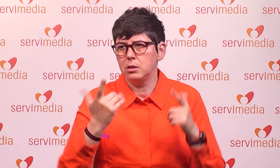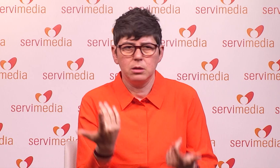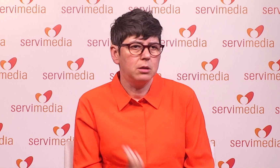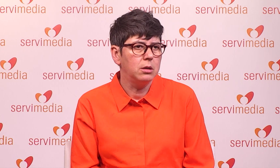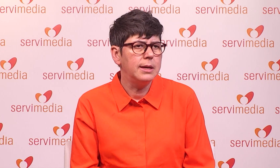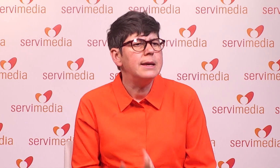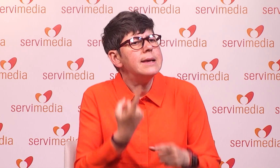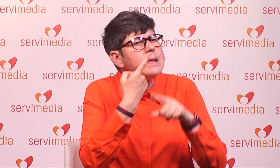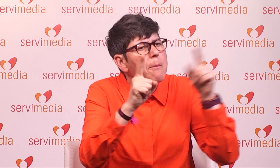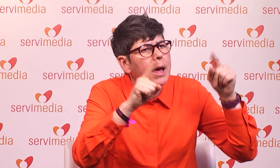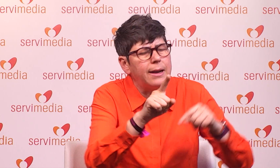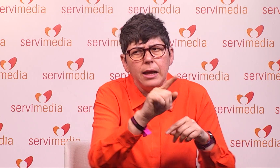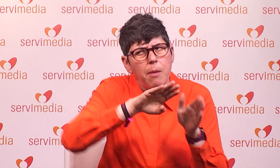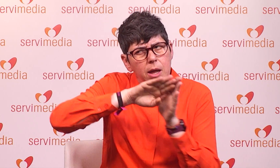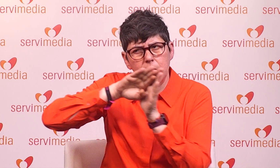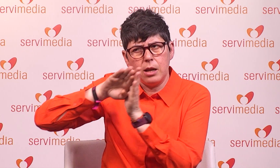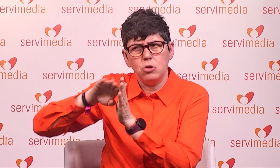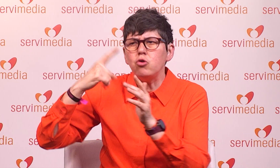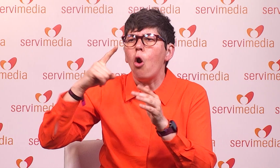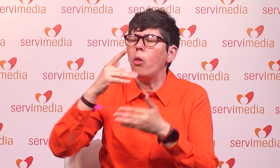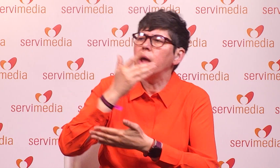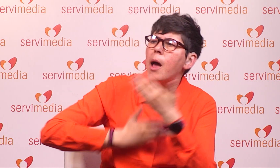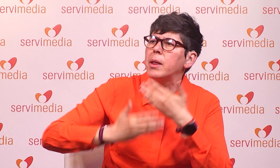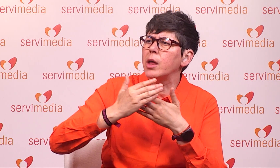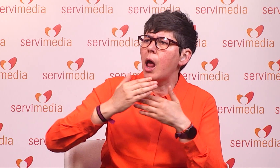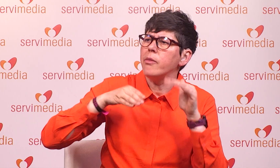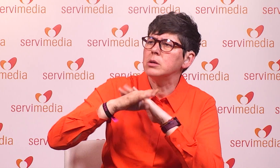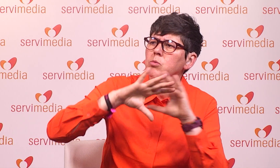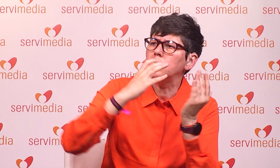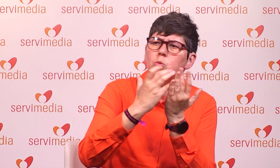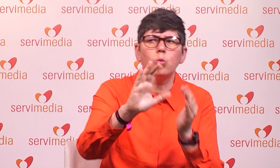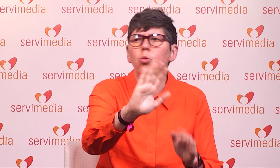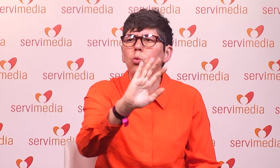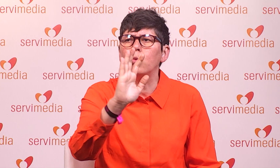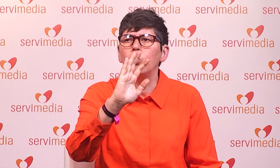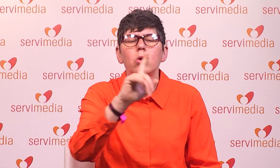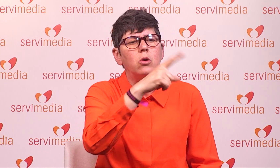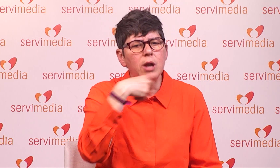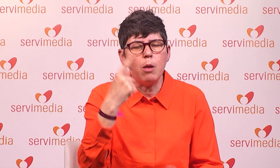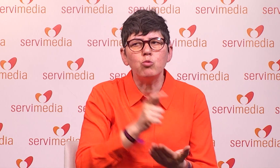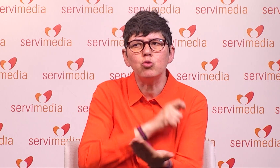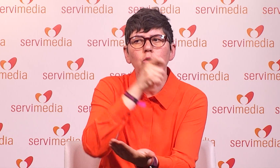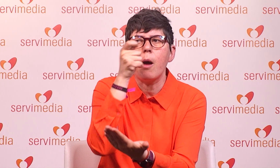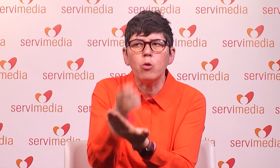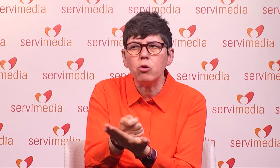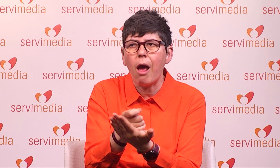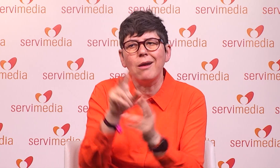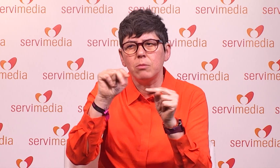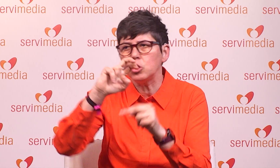diversidad funcional, tenemos que ser las protagonistas. Pero no solo nosotras hablamos de accesibilidad y de discapacidad, nosotras